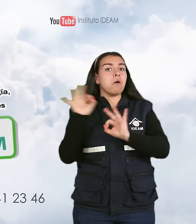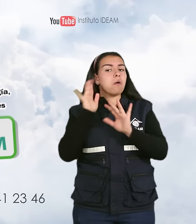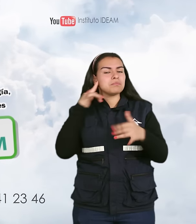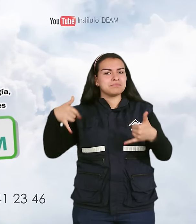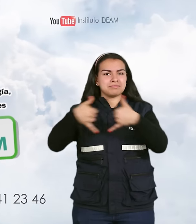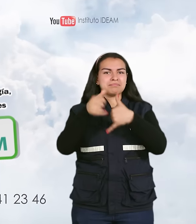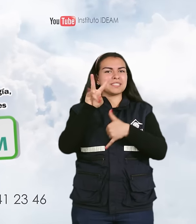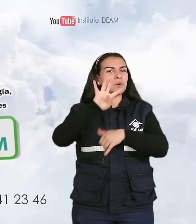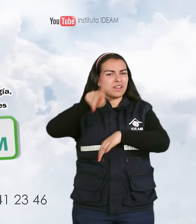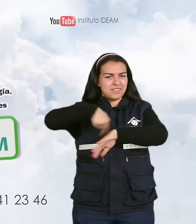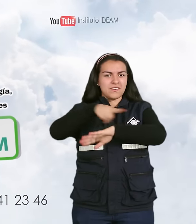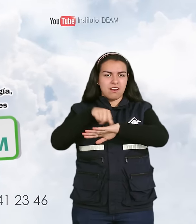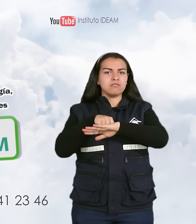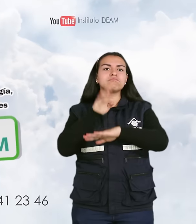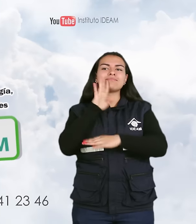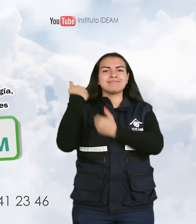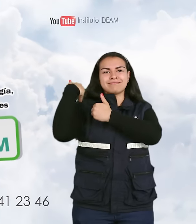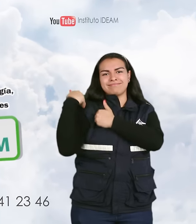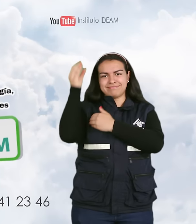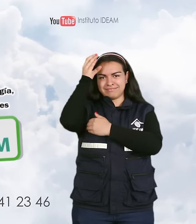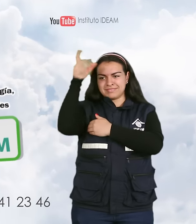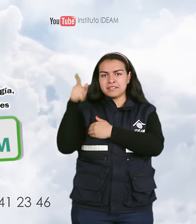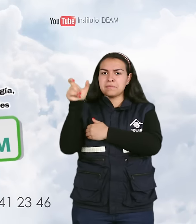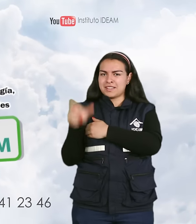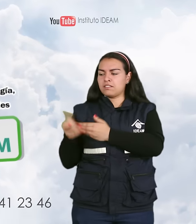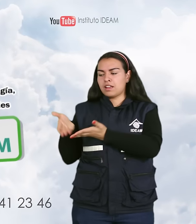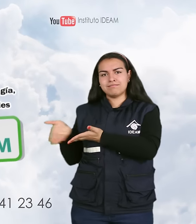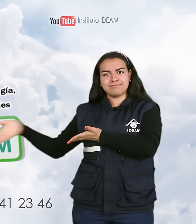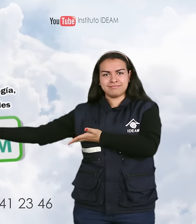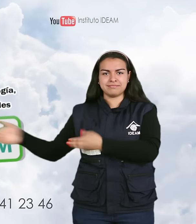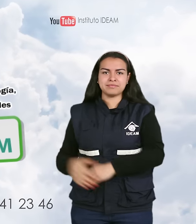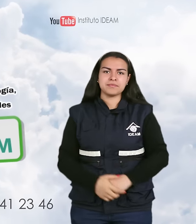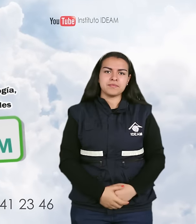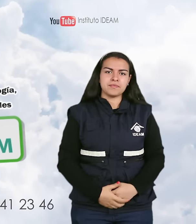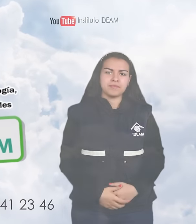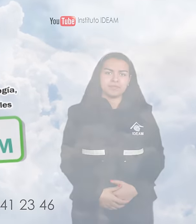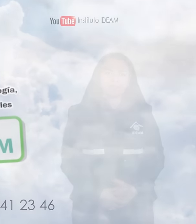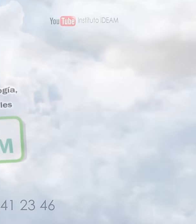24 horas del día con el metrólogo de turno al teléfono que aparece en pantalla.